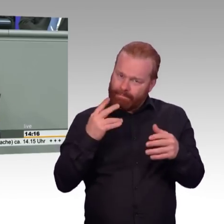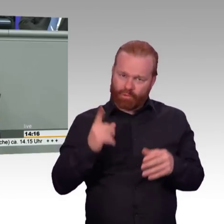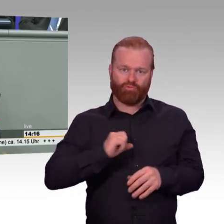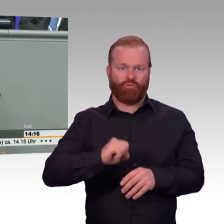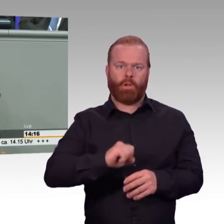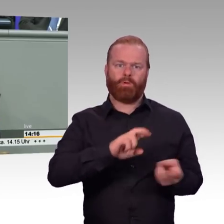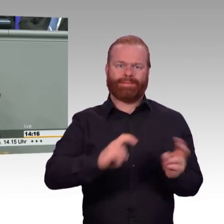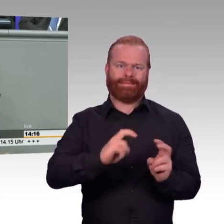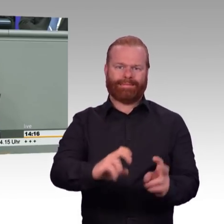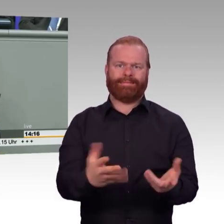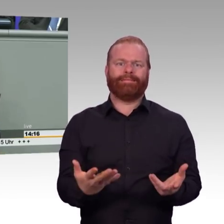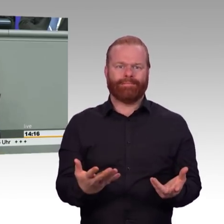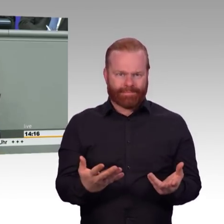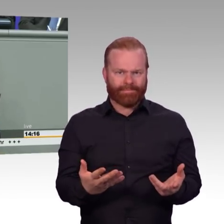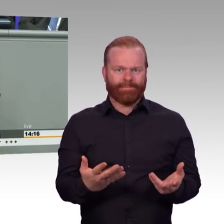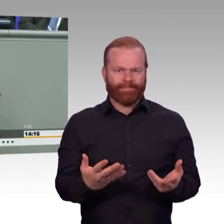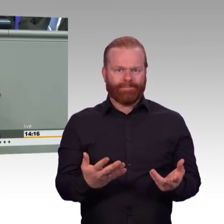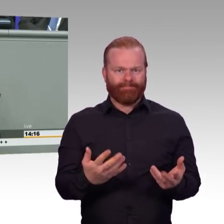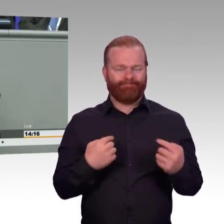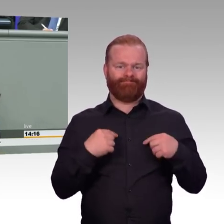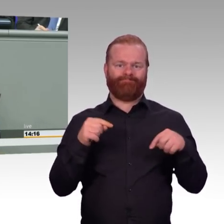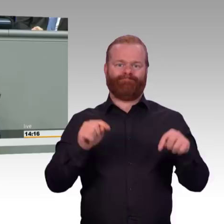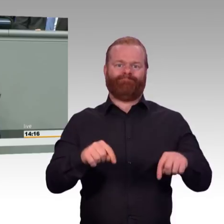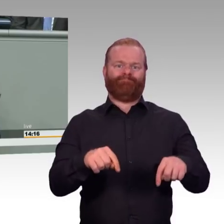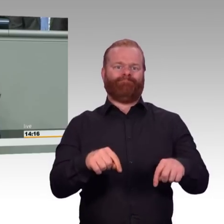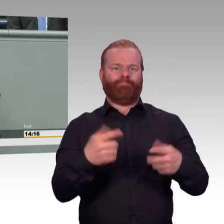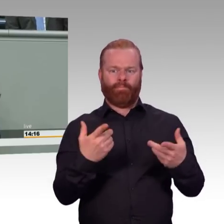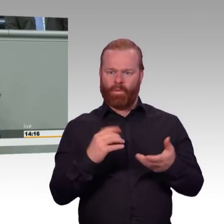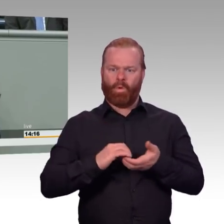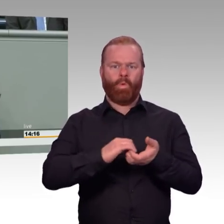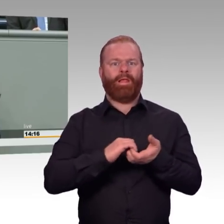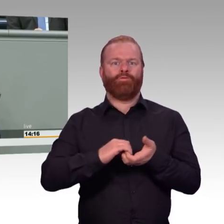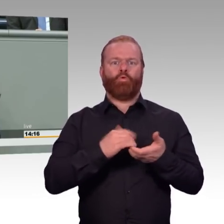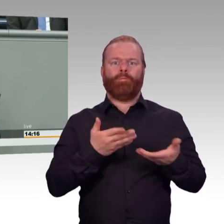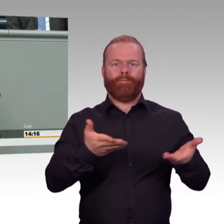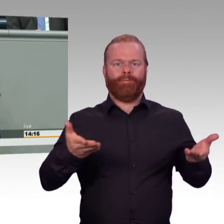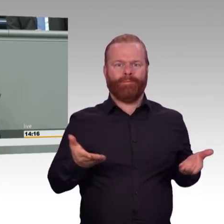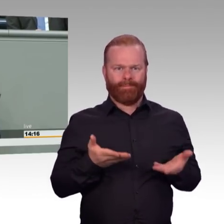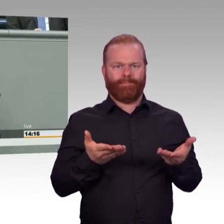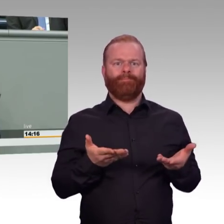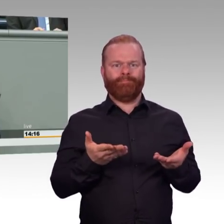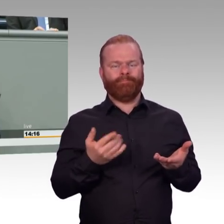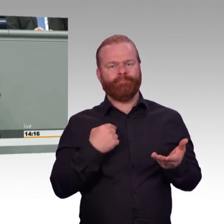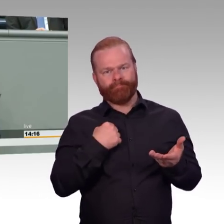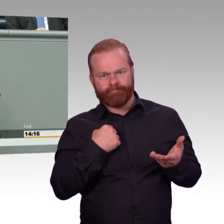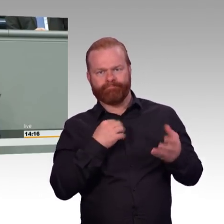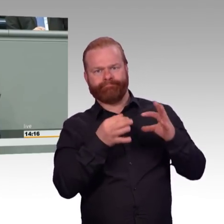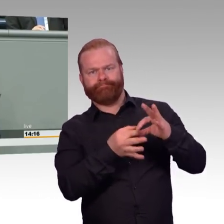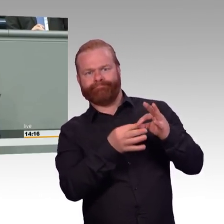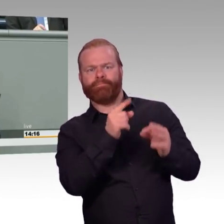alle einig. Und das ist ja auch letztendlich die Handschrift des Grünen-Antrags, der heute hier vorliegt. Es ist aber etwas irritierend, wenn